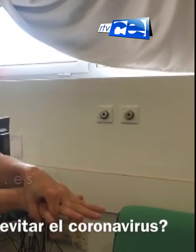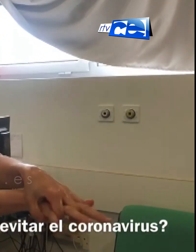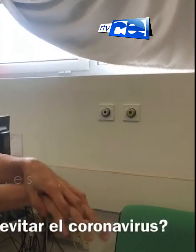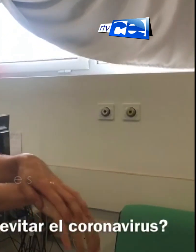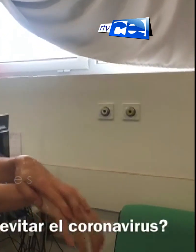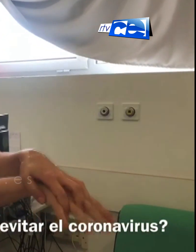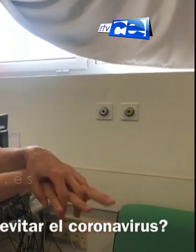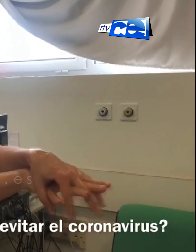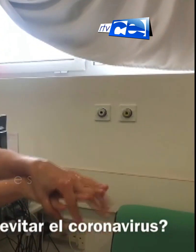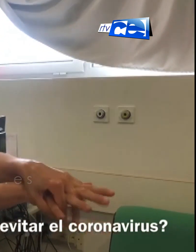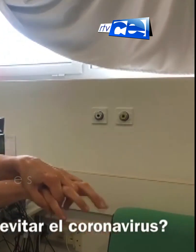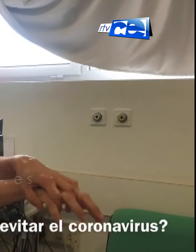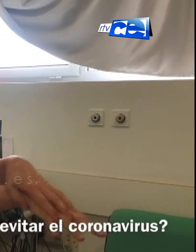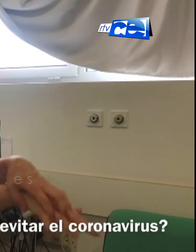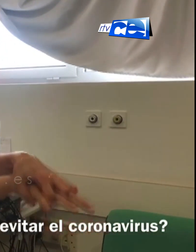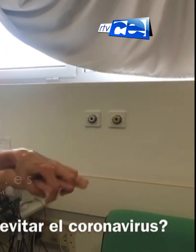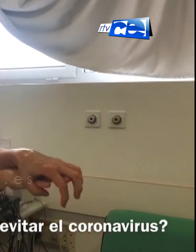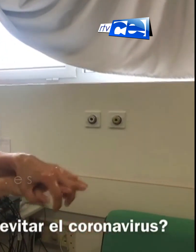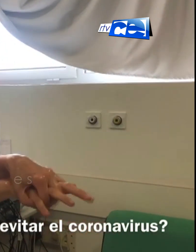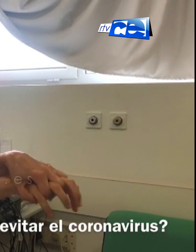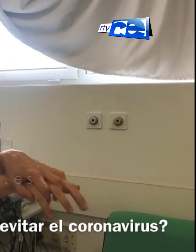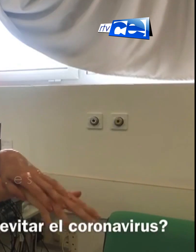La otra mano exactamente igual.